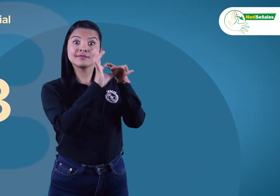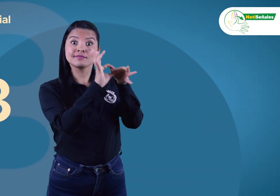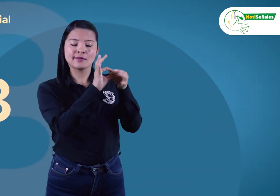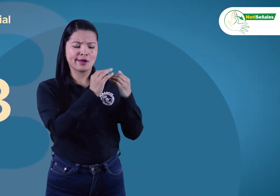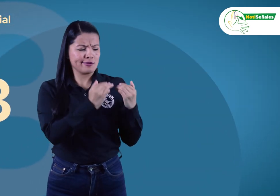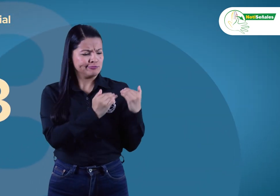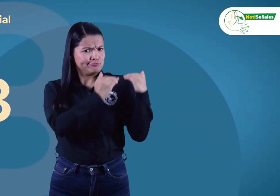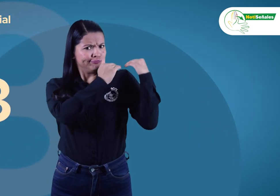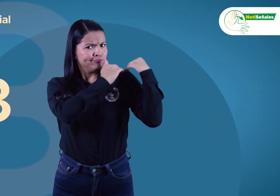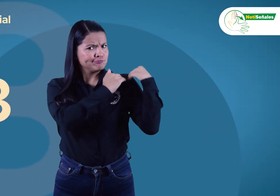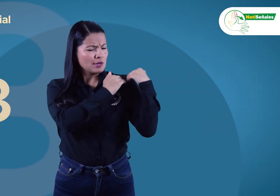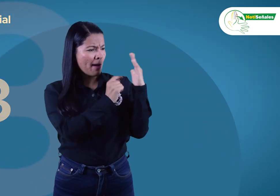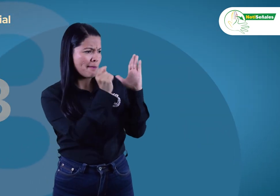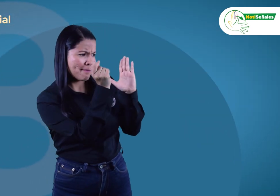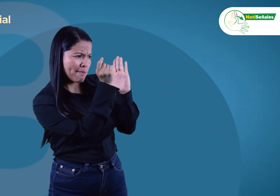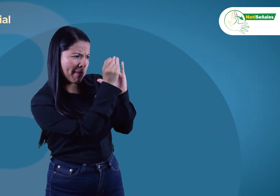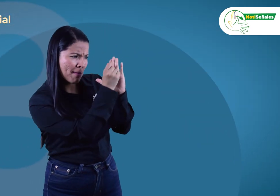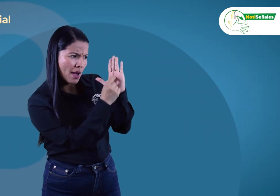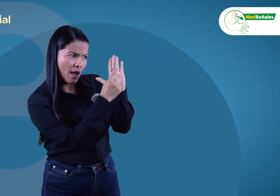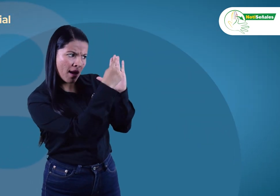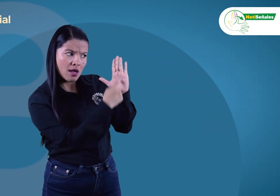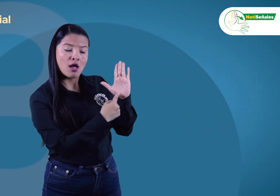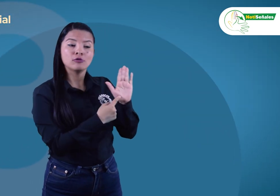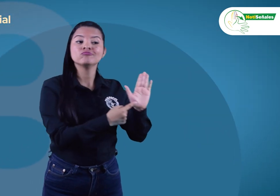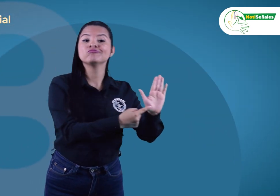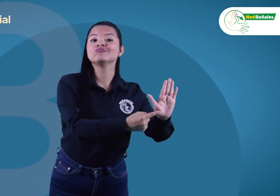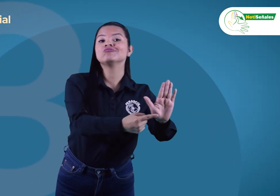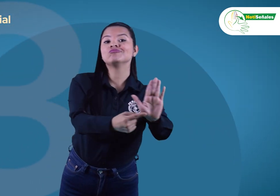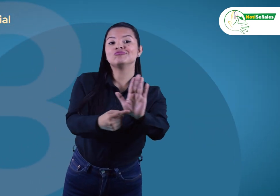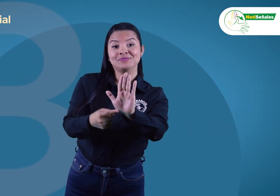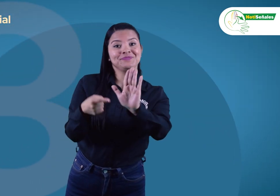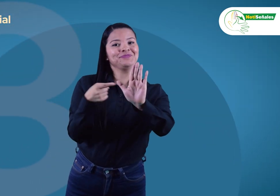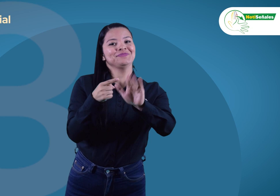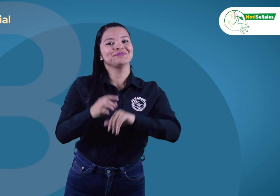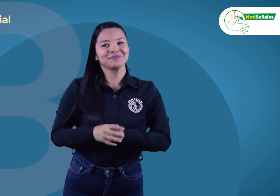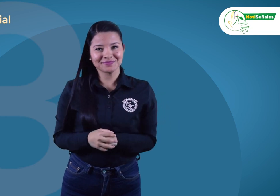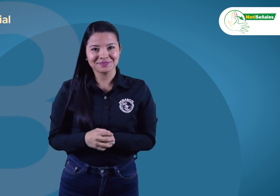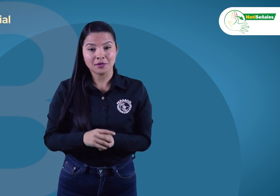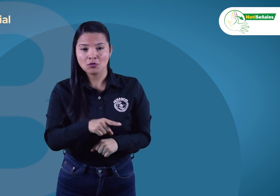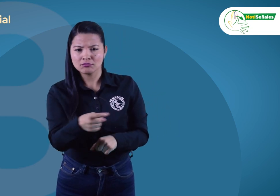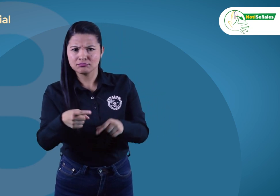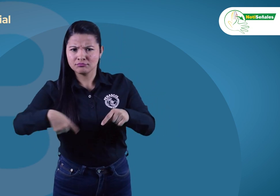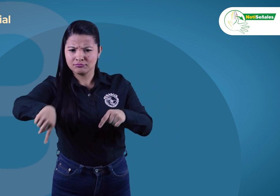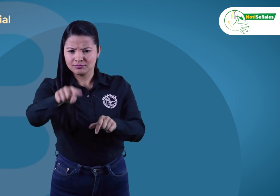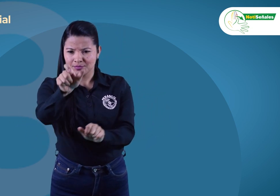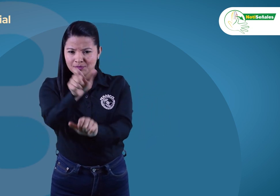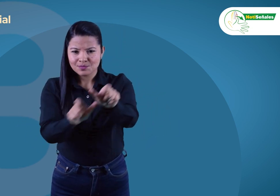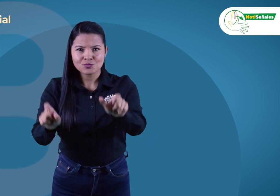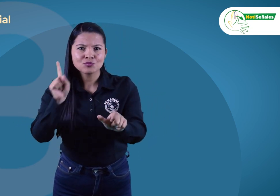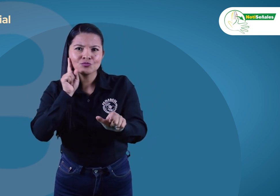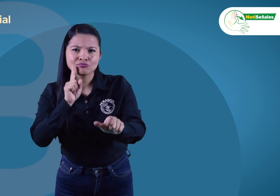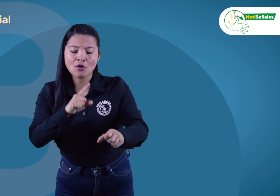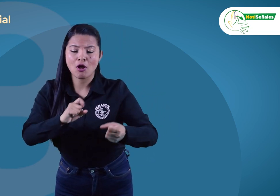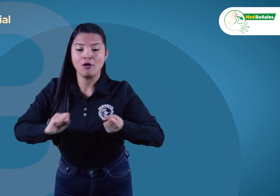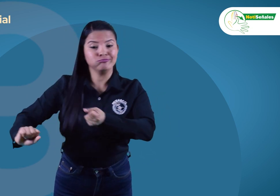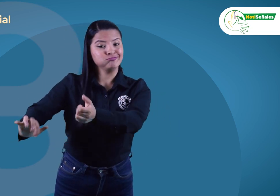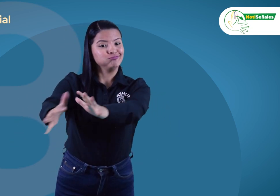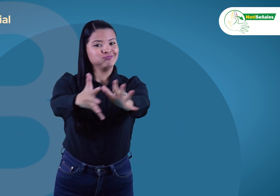presentar la misión de FENASCOL, hacer una toma de conciencia de la condición dual de las personas